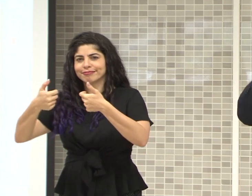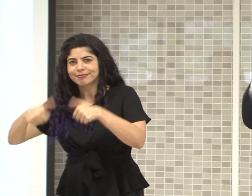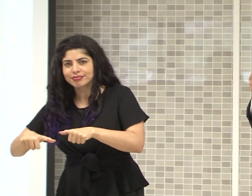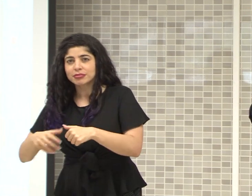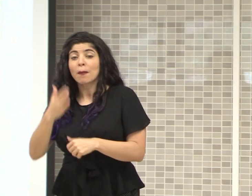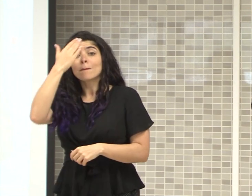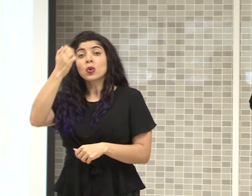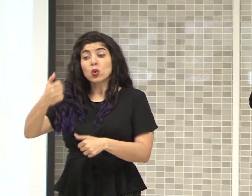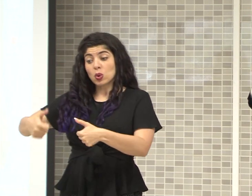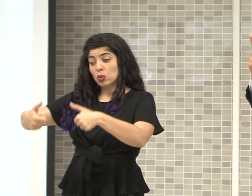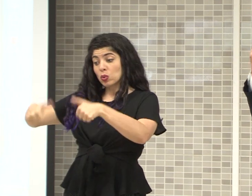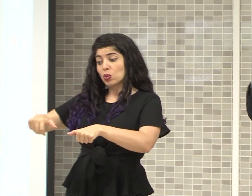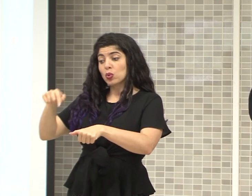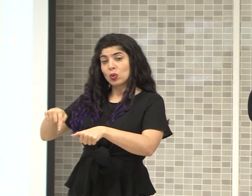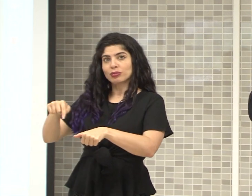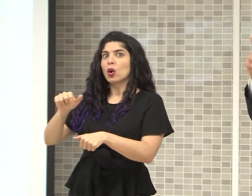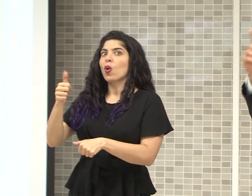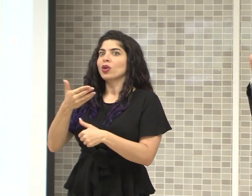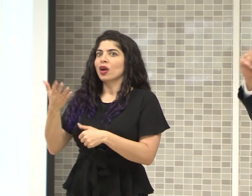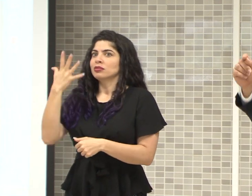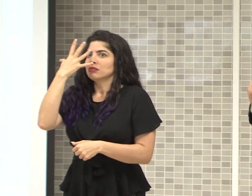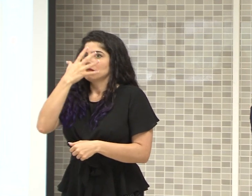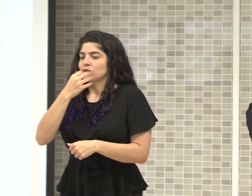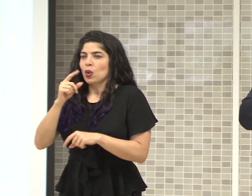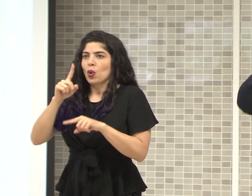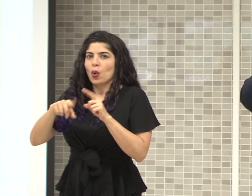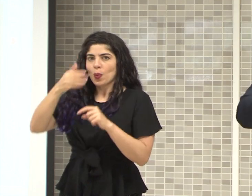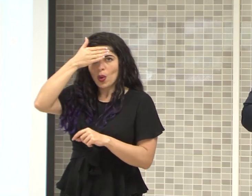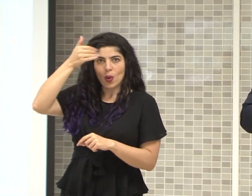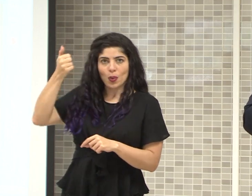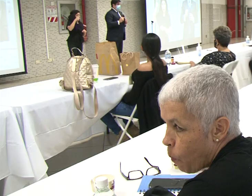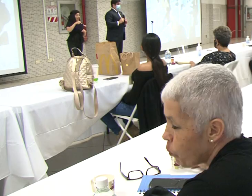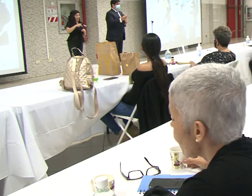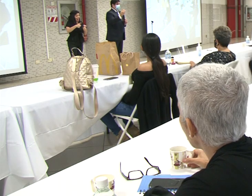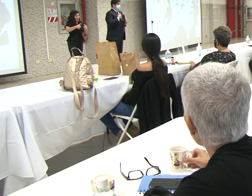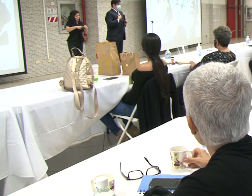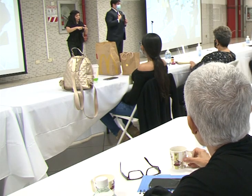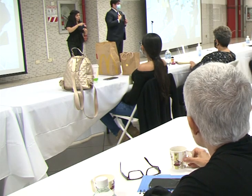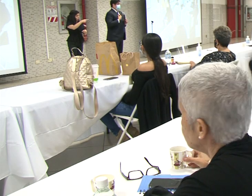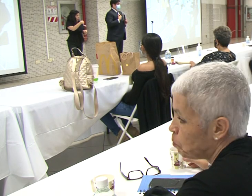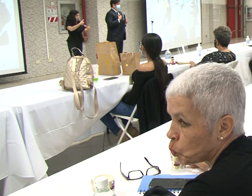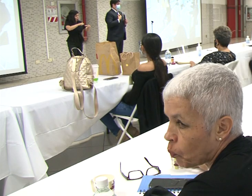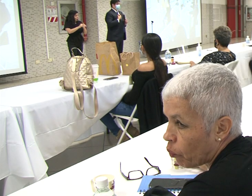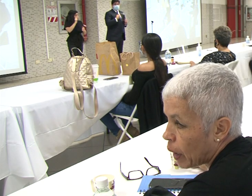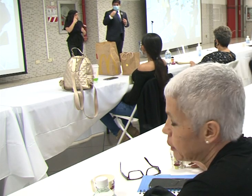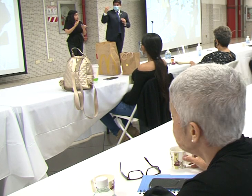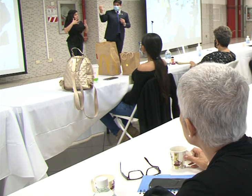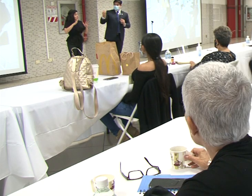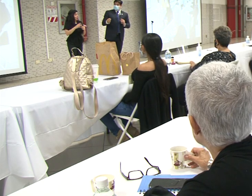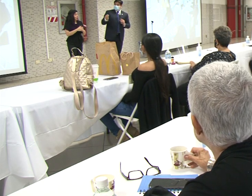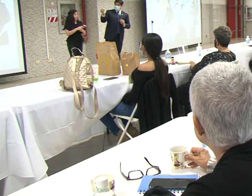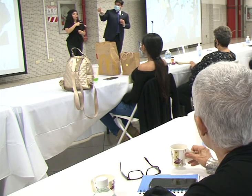Porque aquí el acuerdo ya, eso es otra cosa hermosa que no podemos perder de vista, el acuerdo no solo será con el gobierno, con la